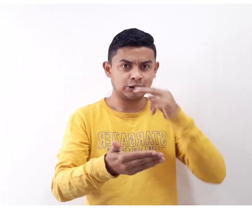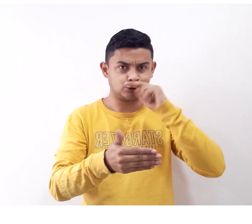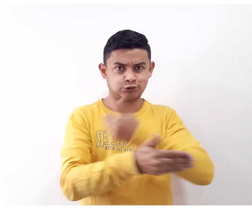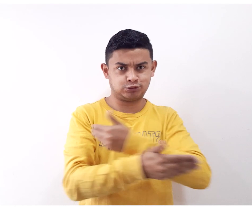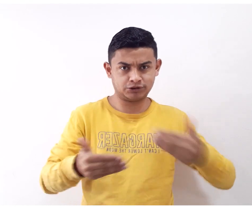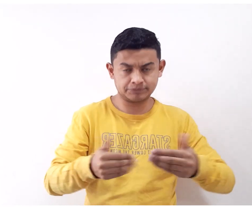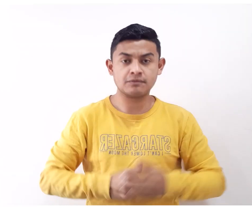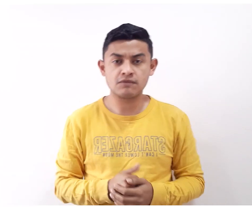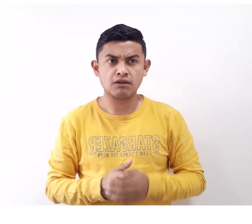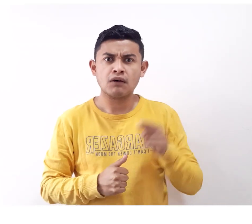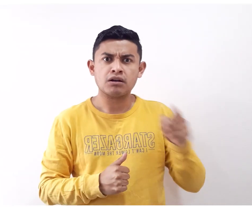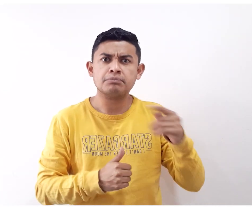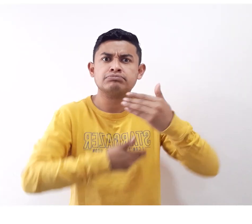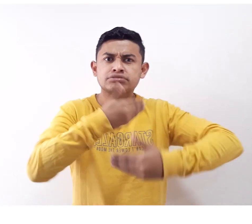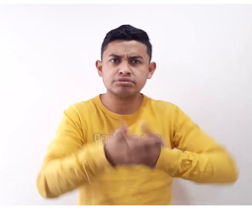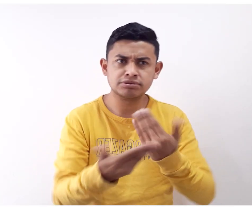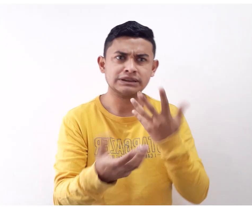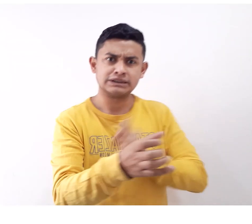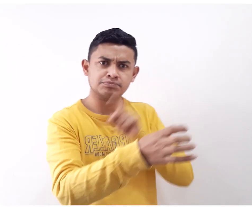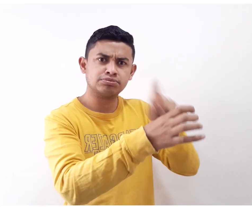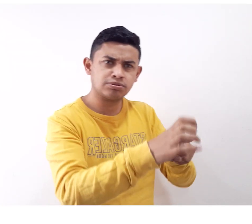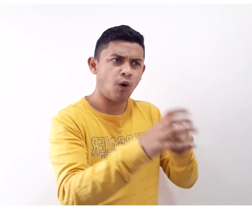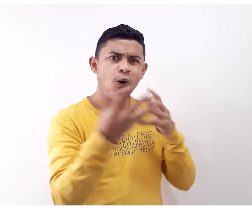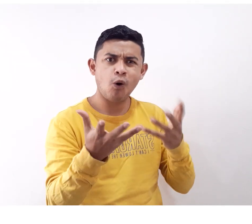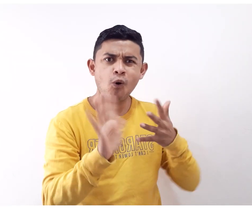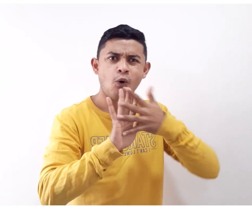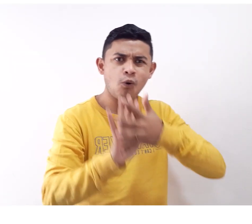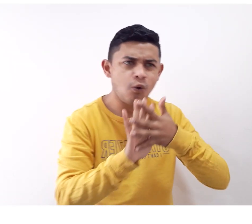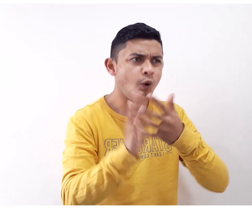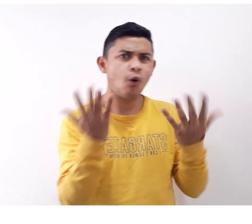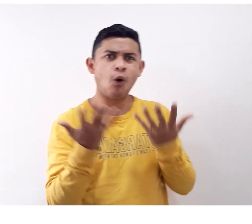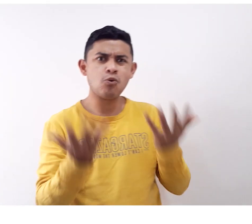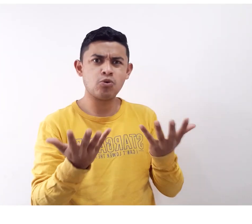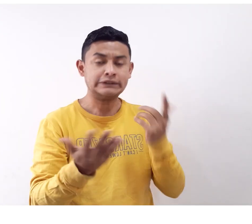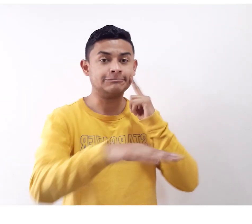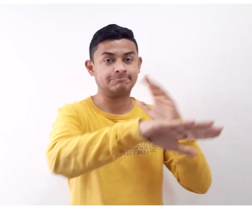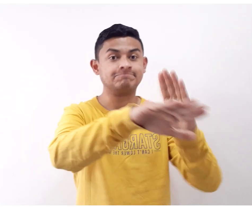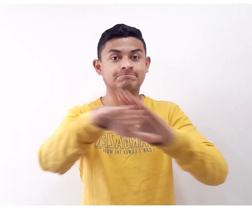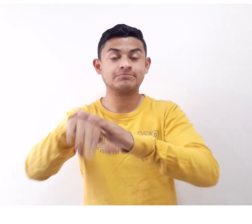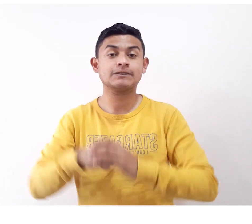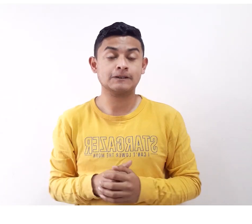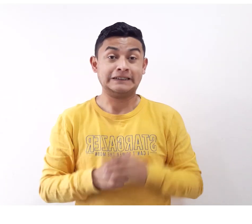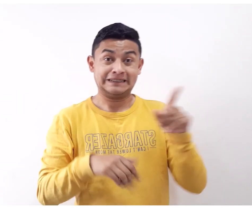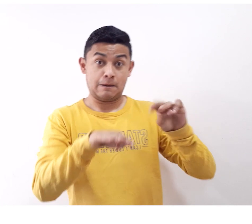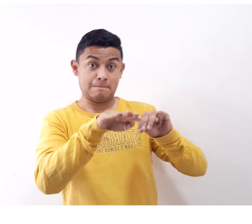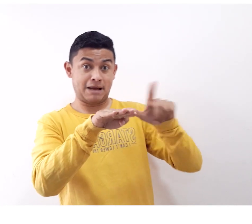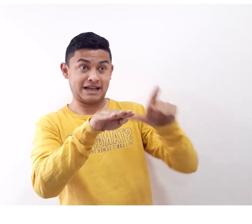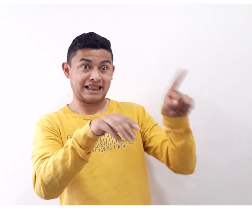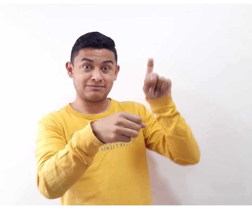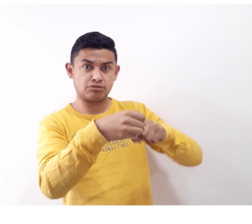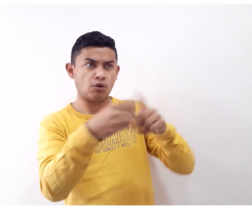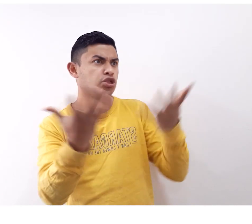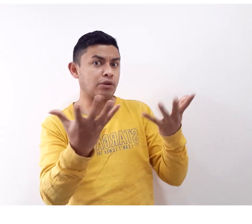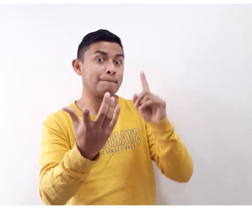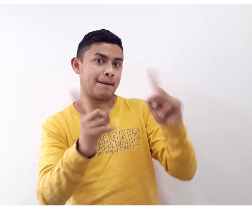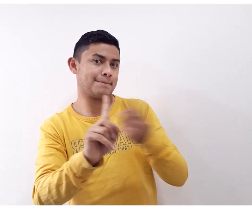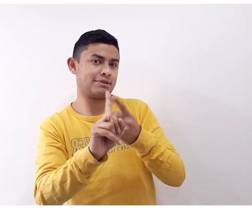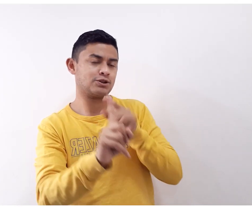que se encuentren interesadas deben acercarse a la Secretaría de Desarrollo Social en horario de 8 a.m. a 12 de mediodía y de 2 de la tarde